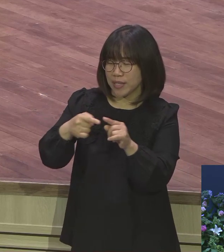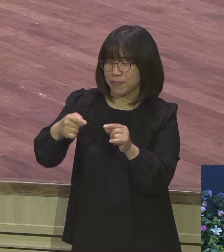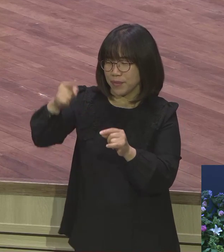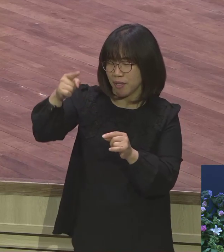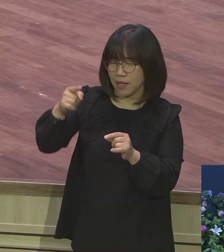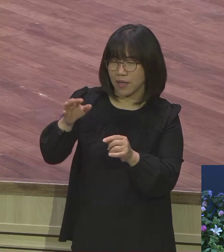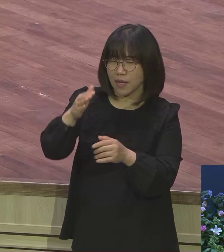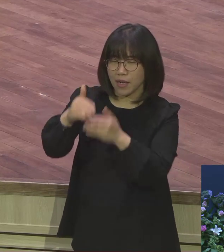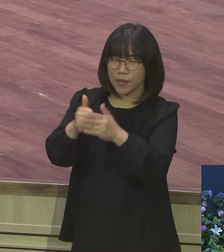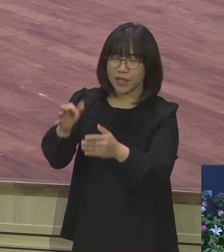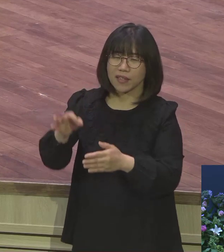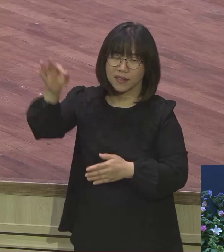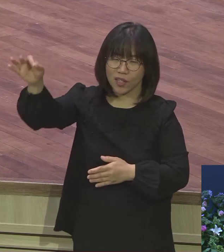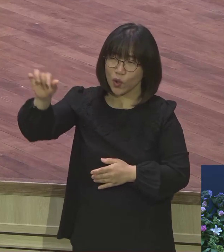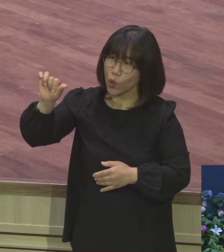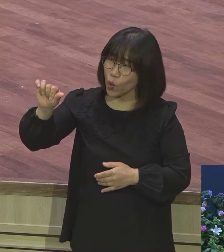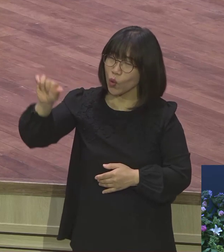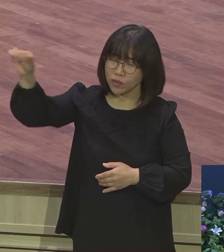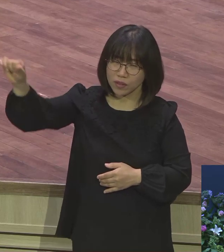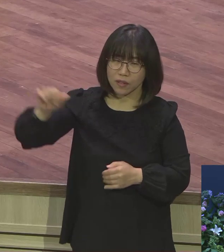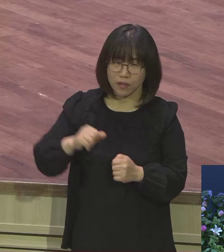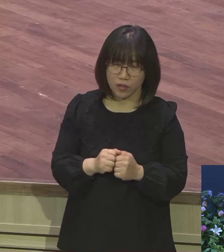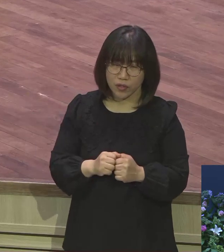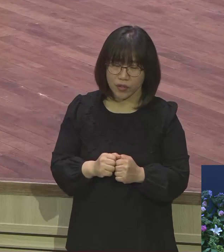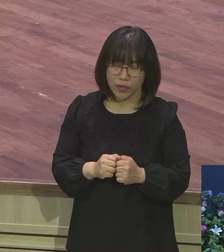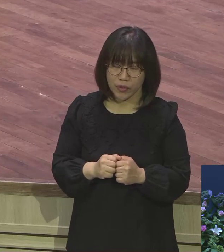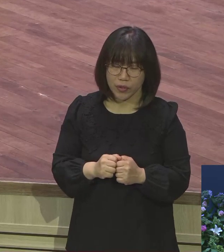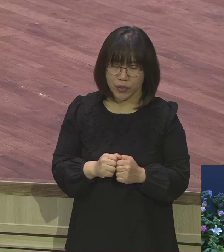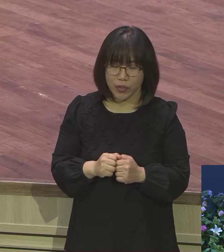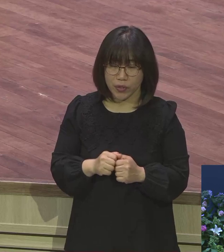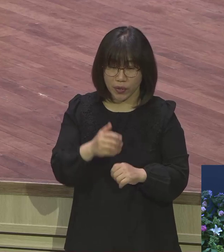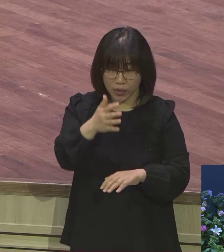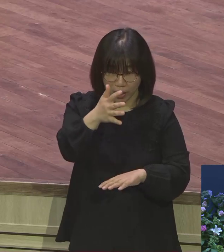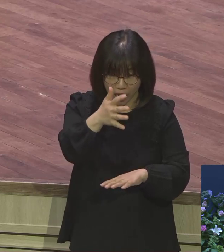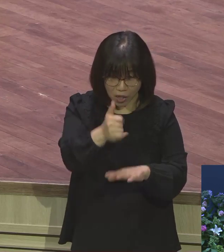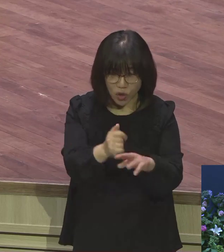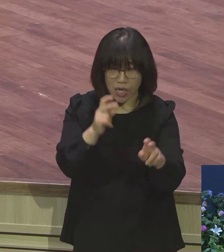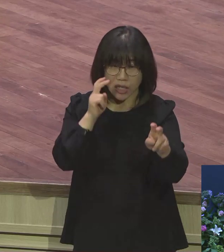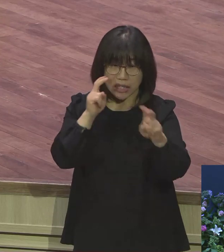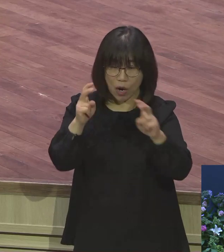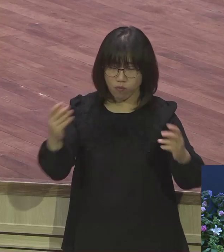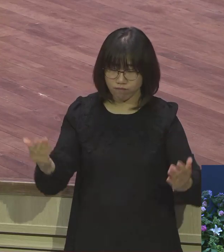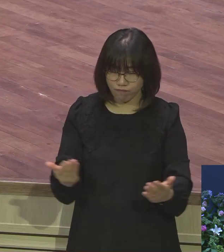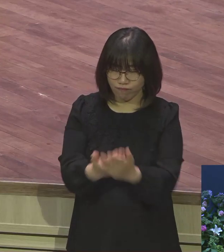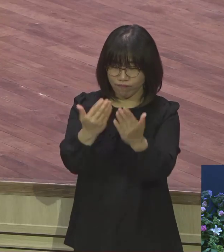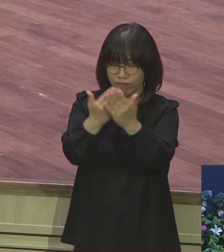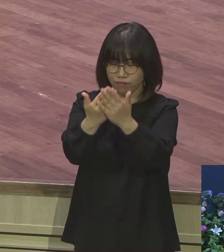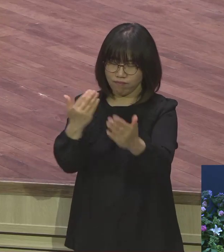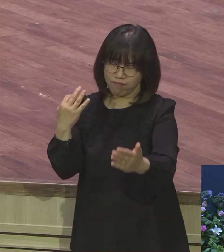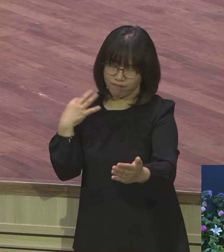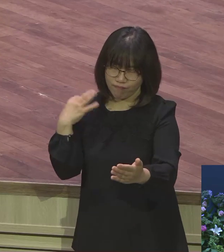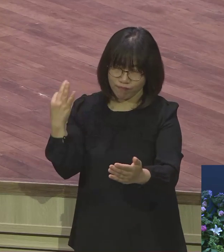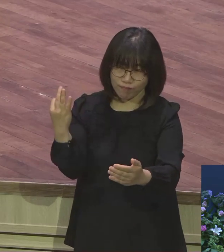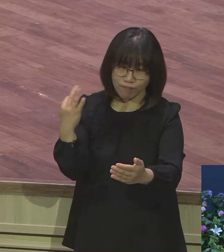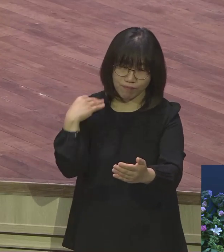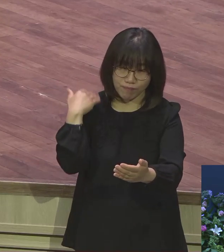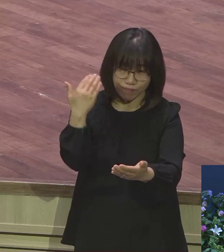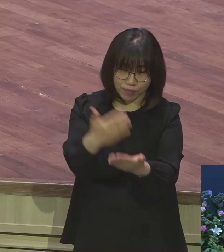앞에 하나님 앞에 커가면서 계속 나중에 막 석유 그야말로 통해서 어마어마한 계리사가